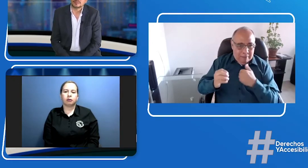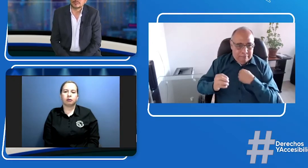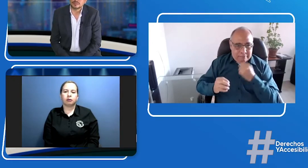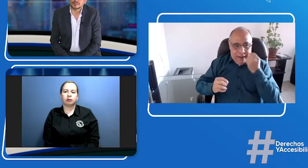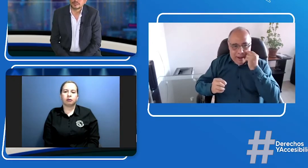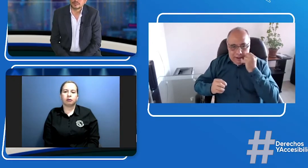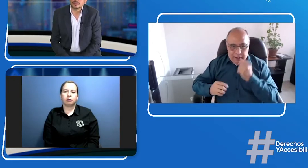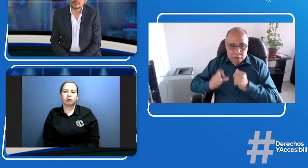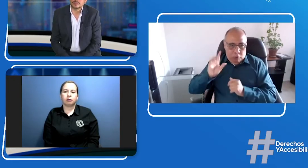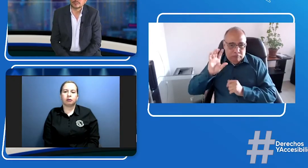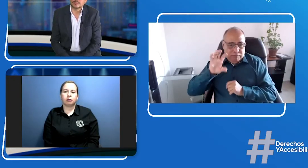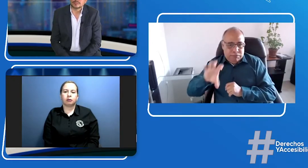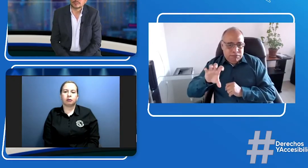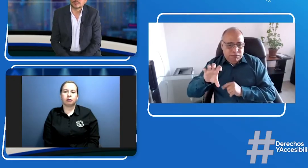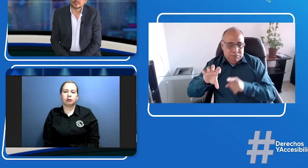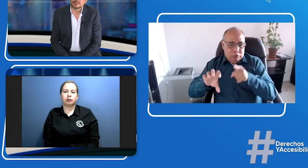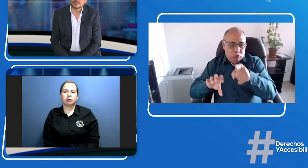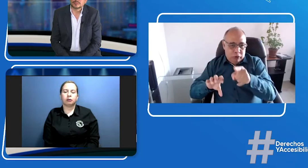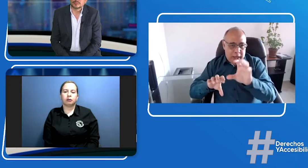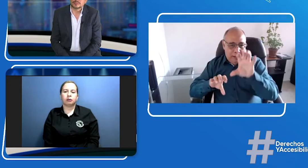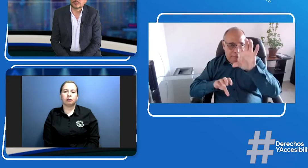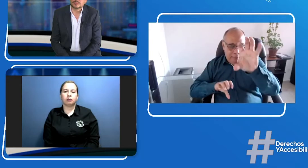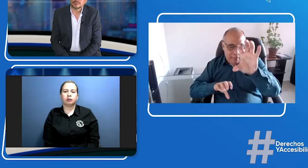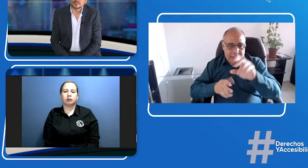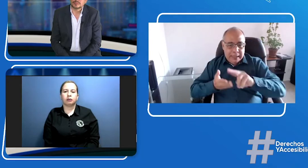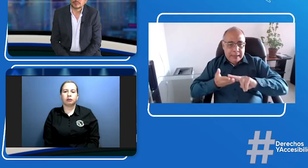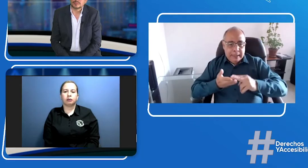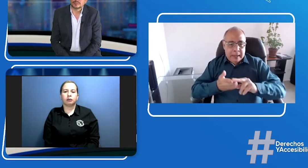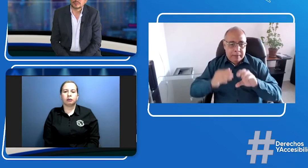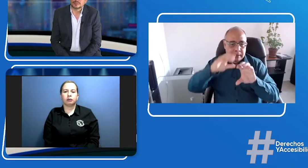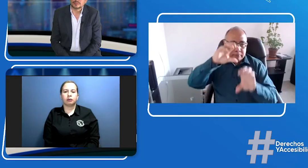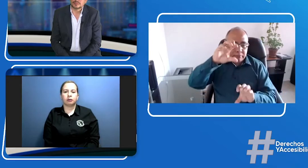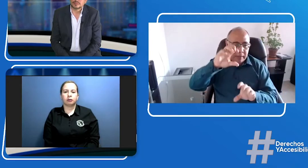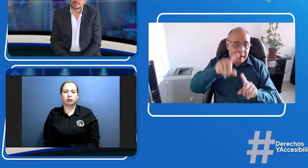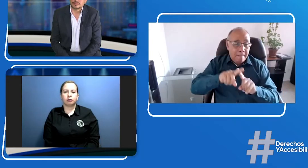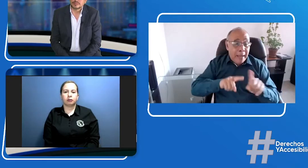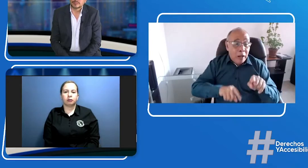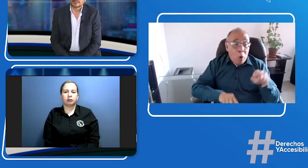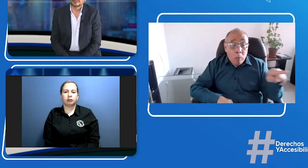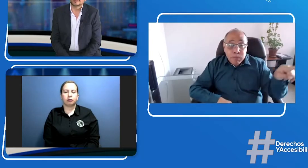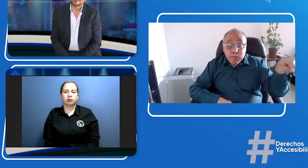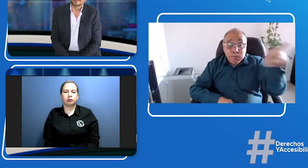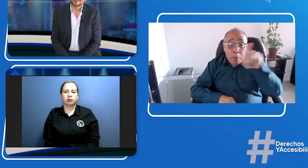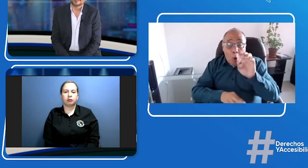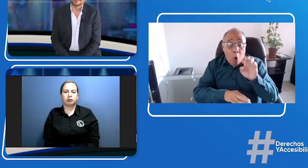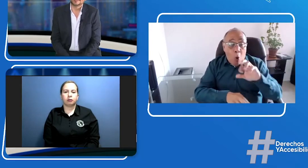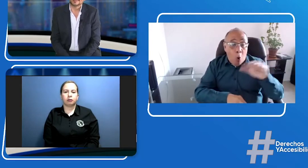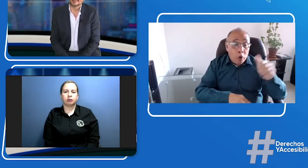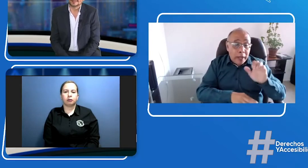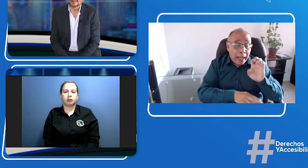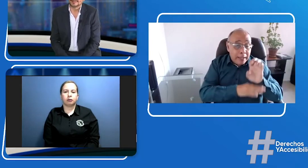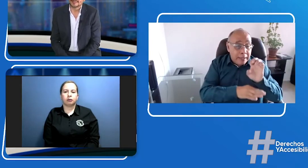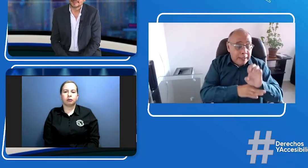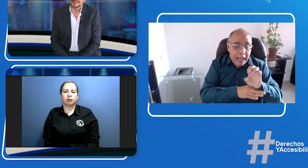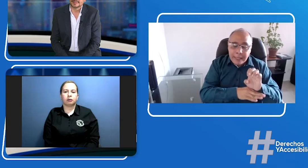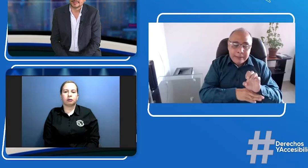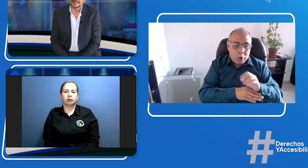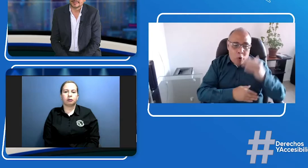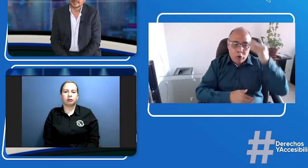lo deben hacer accesible por ejemplo en este noticiero ustedes están viendo que es accesible que tiene los tres videos el